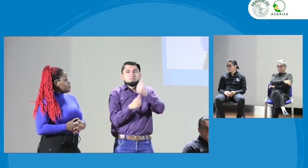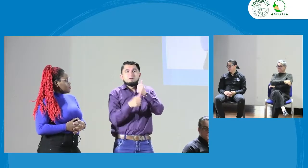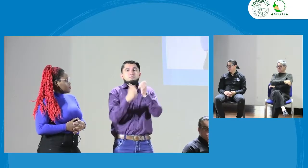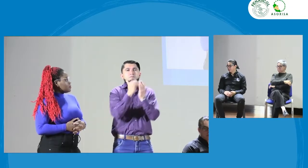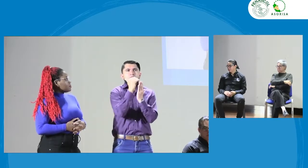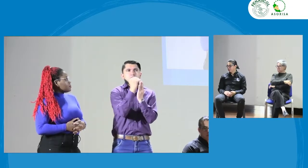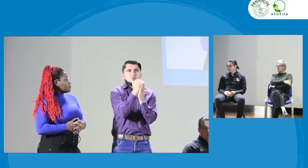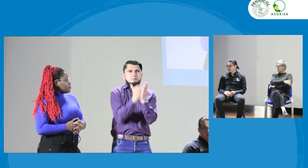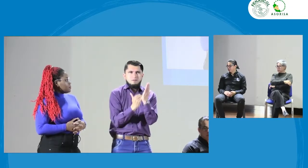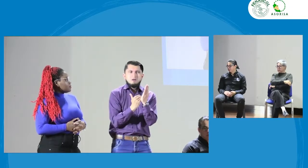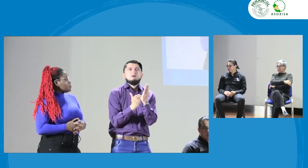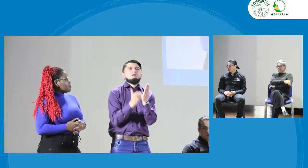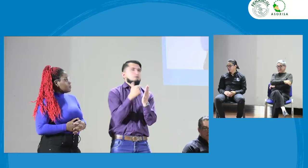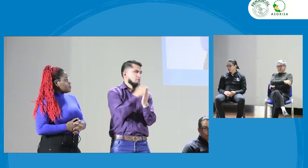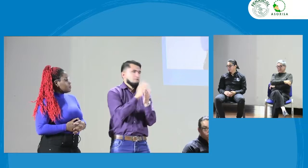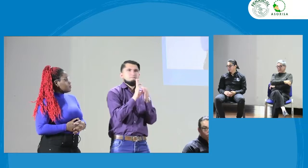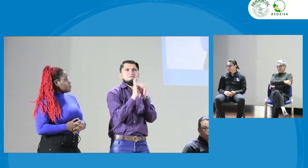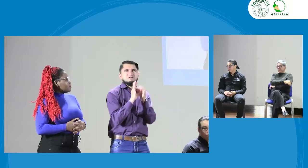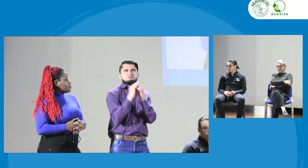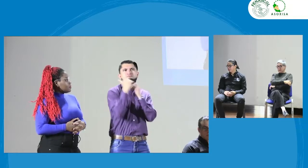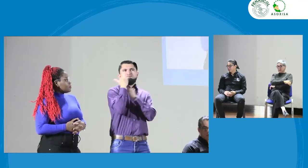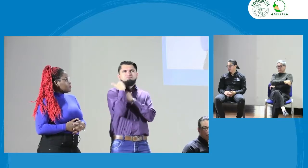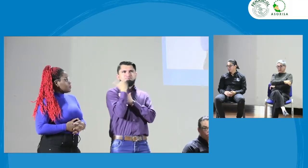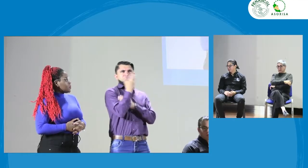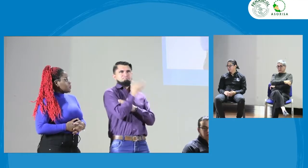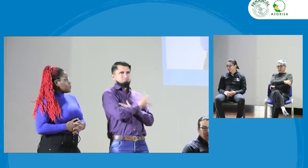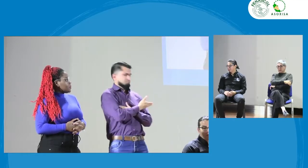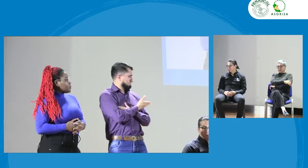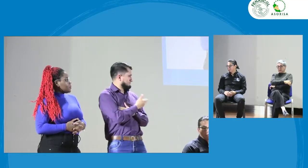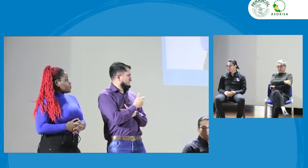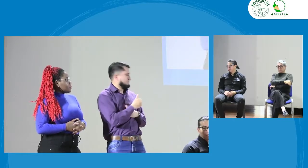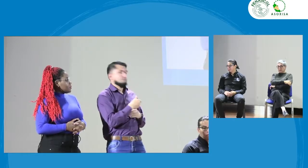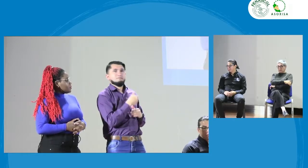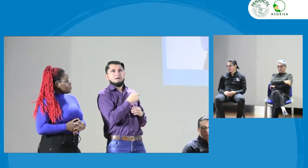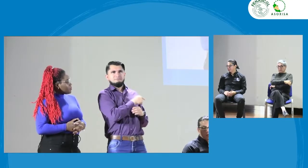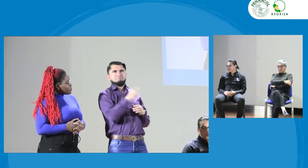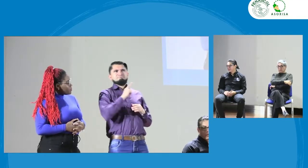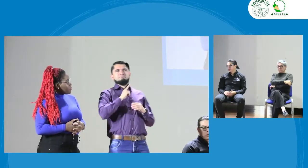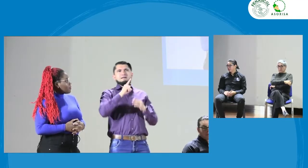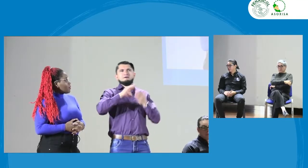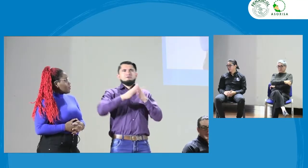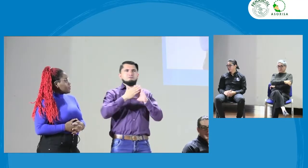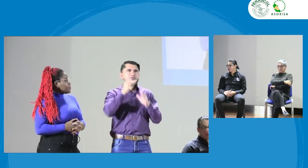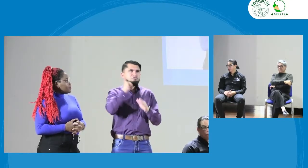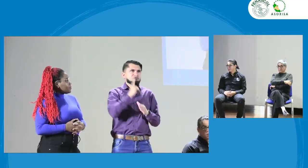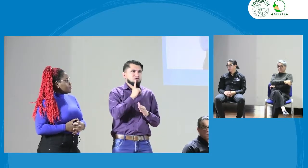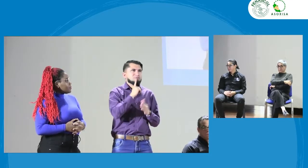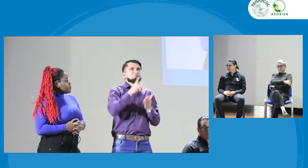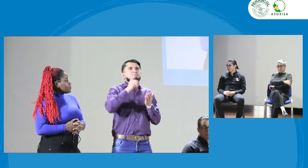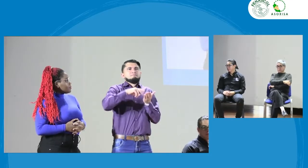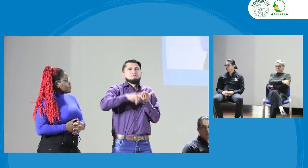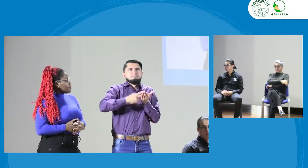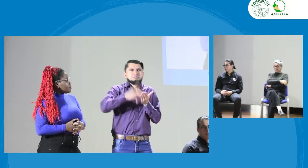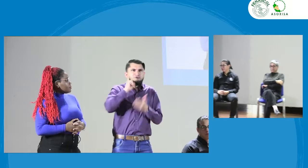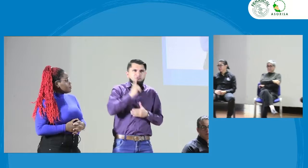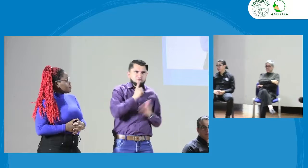subdirector de programas en FENASCOL. Será el encargado de remodelar este panel.